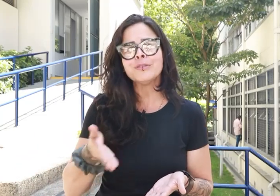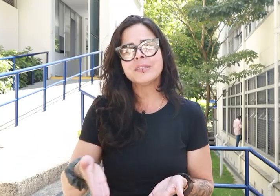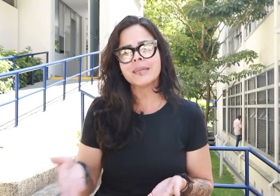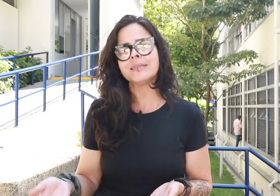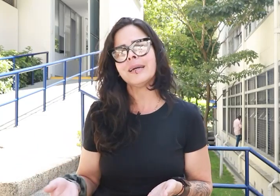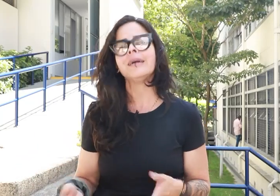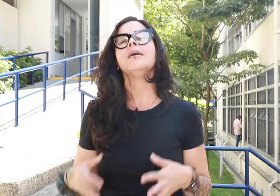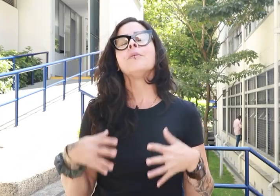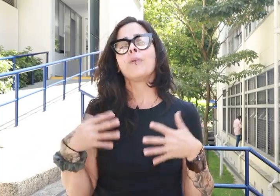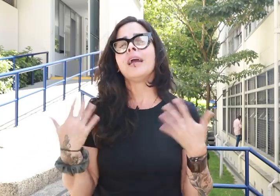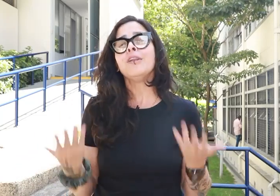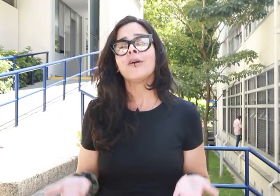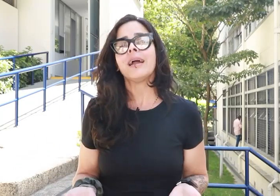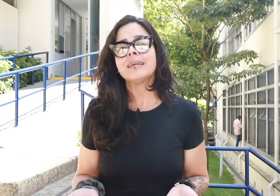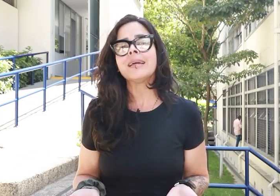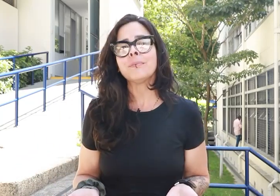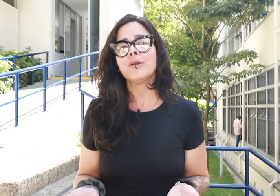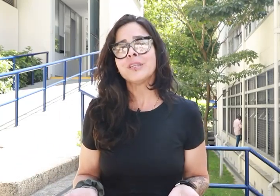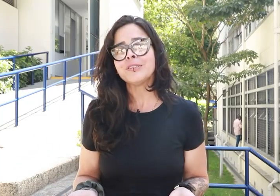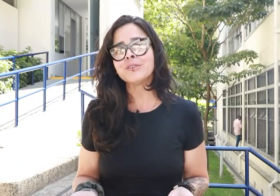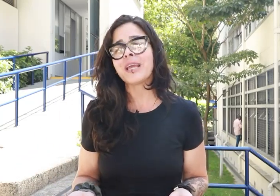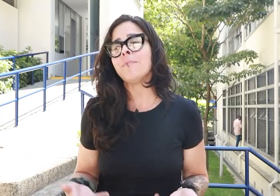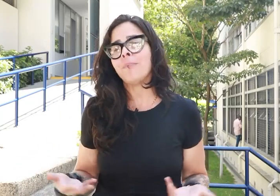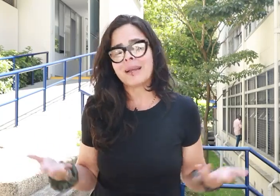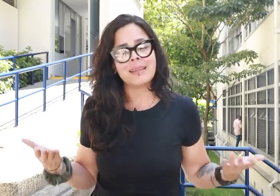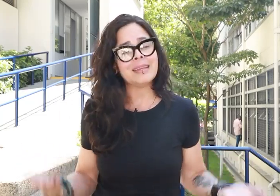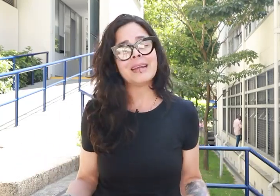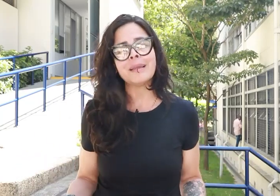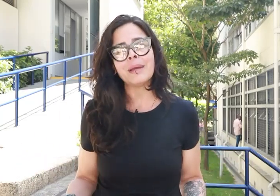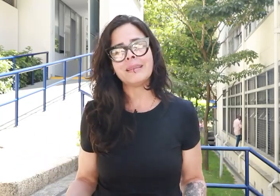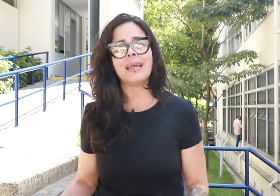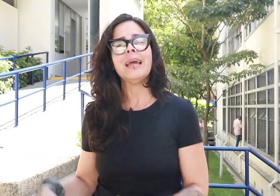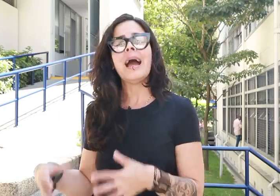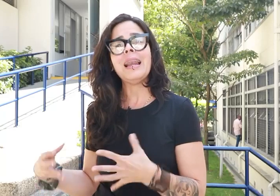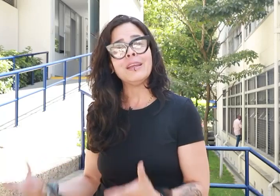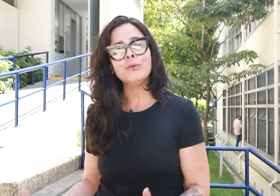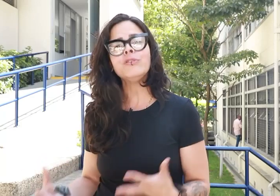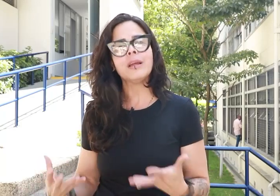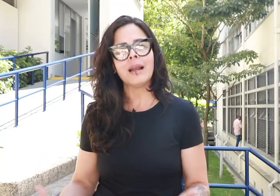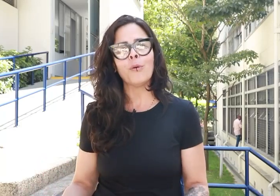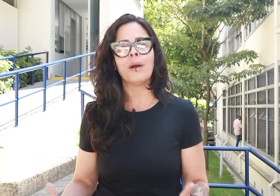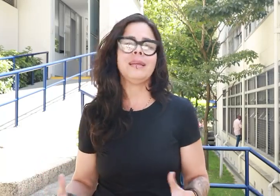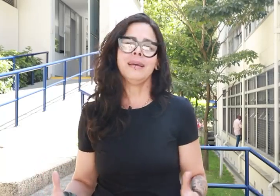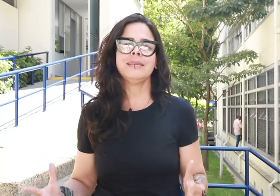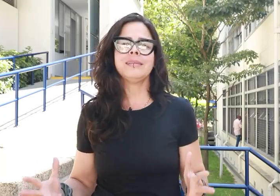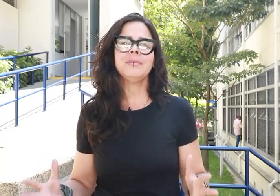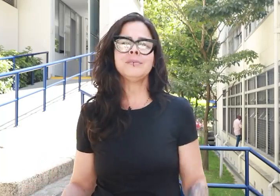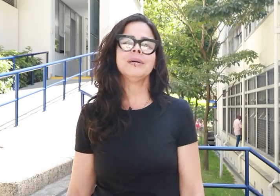constancia, pueden lograr hacer procesos que impactan directamente a la industria y a la humanidad en sí misma.